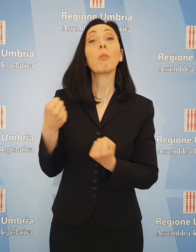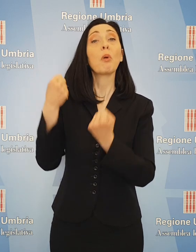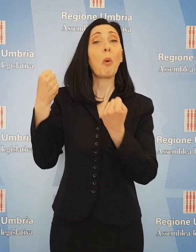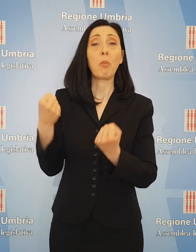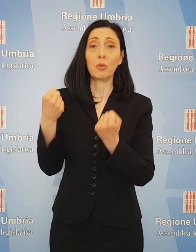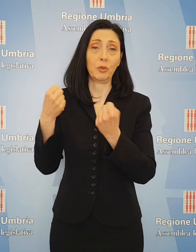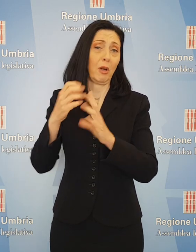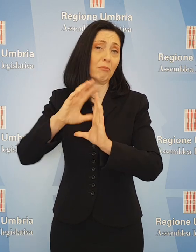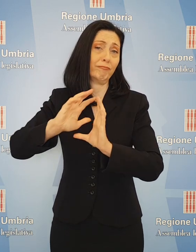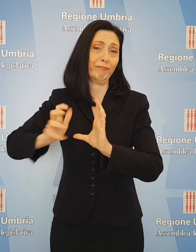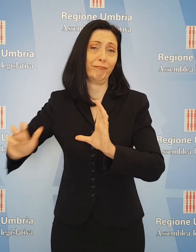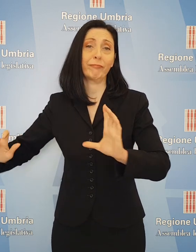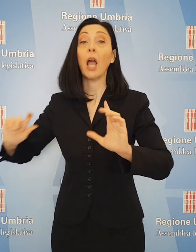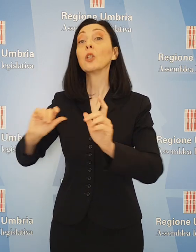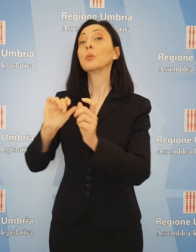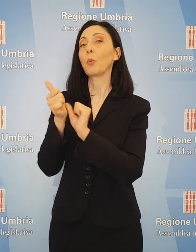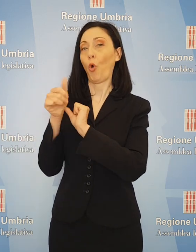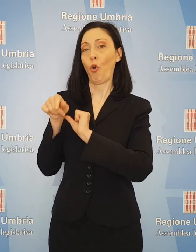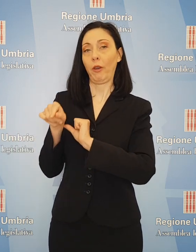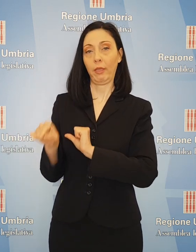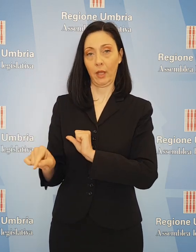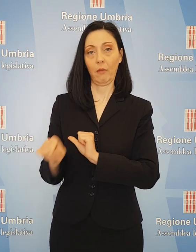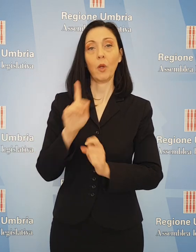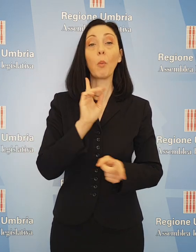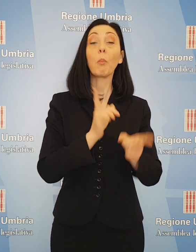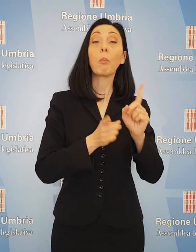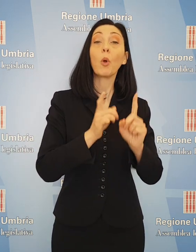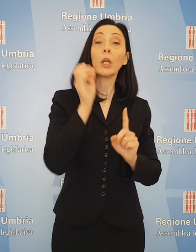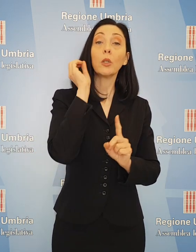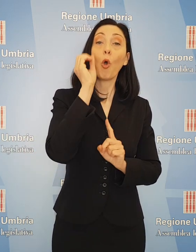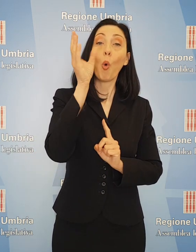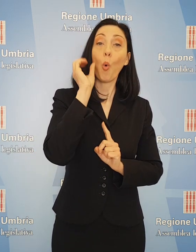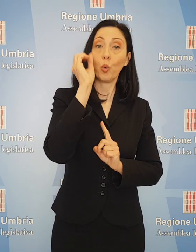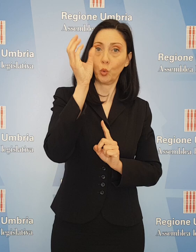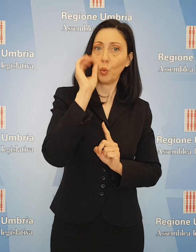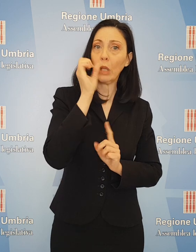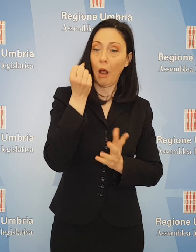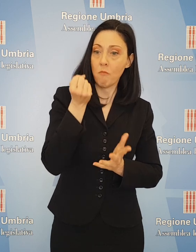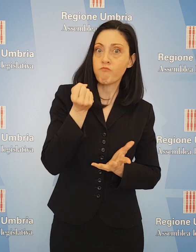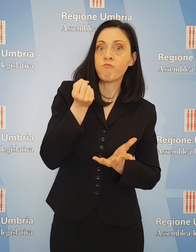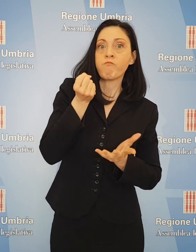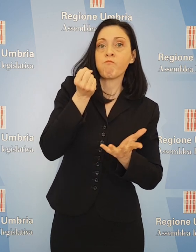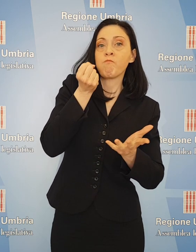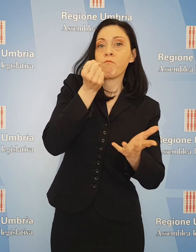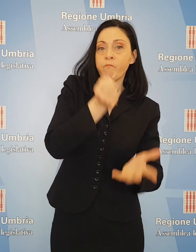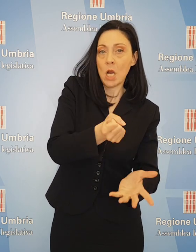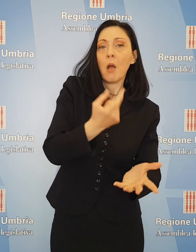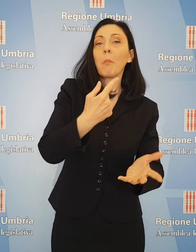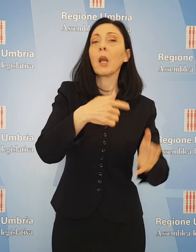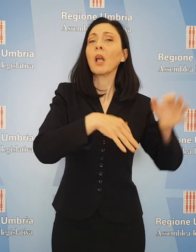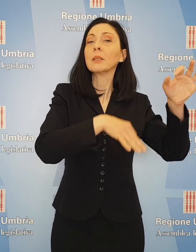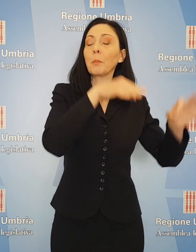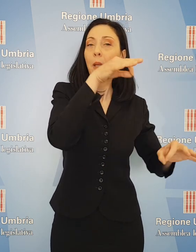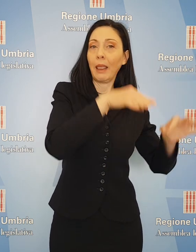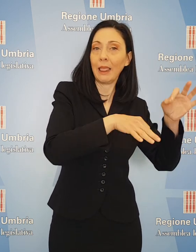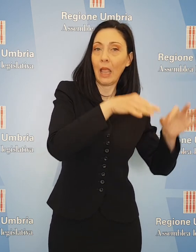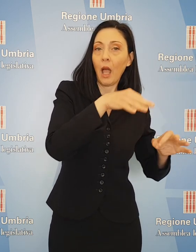promozione delle attività sportive. Per le politiche culturali, consistenti risorse sono per lo spettacolo,